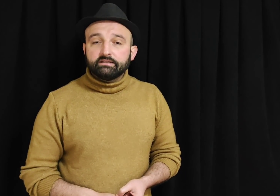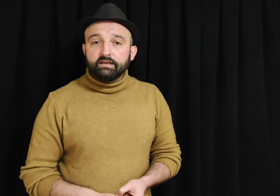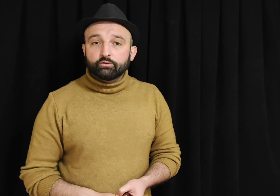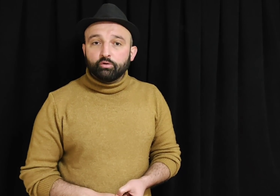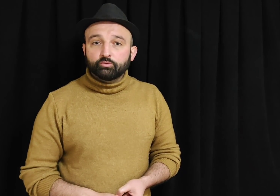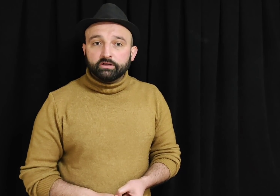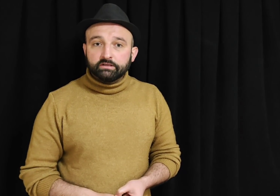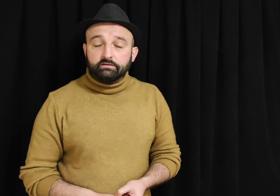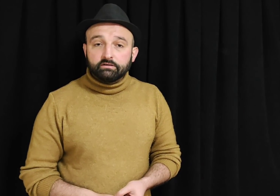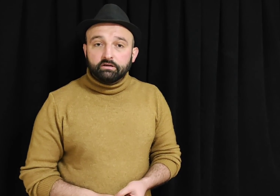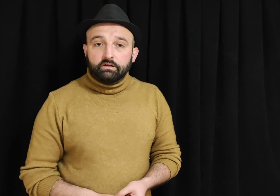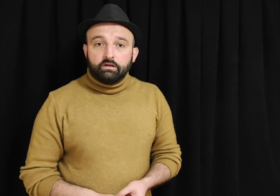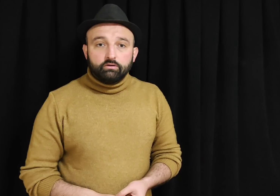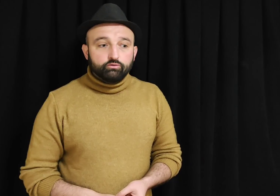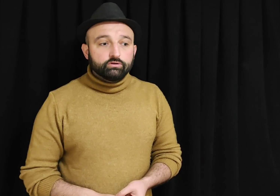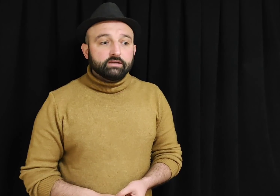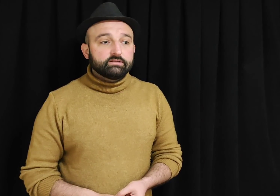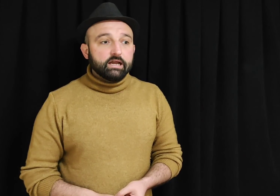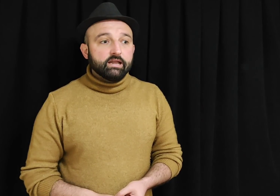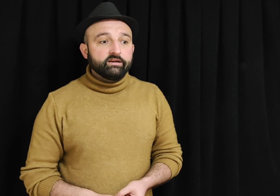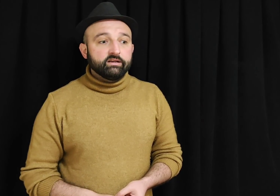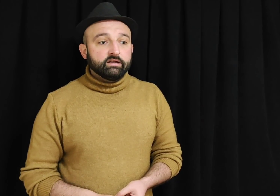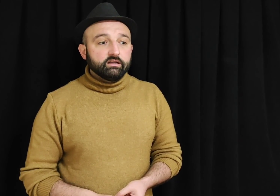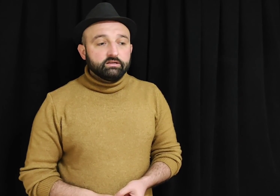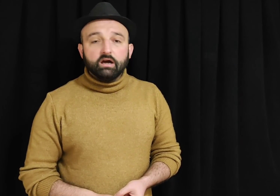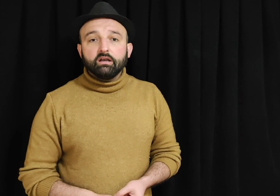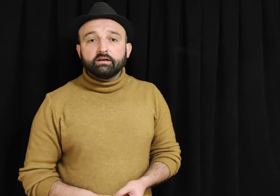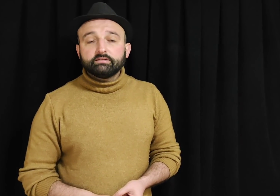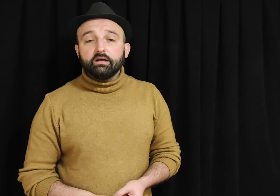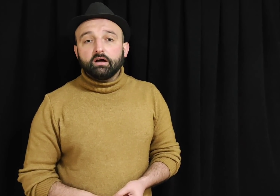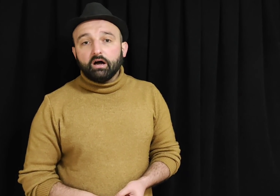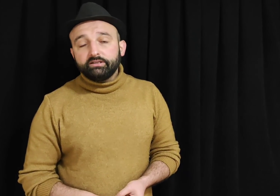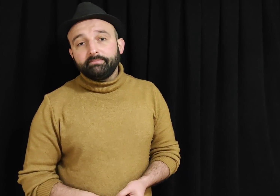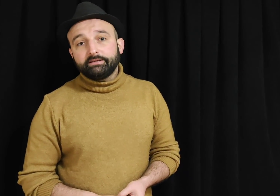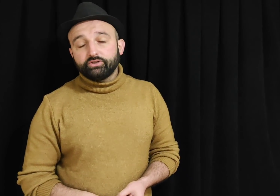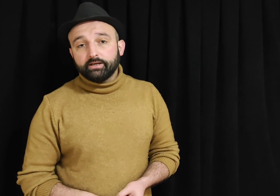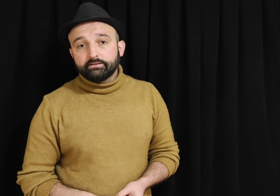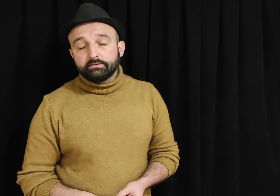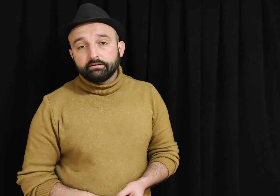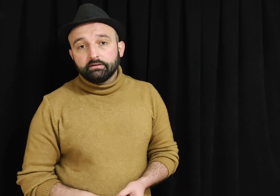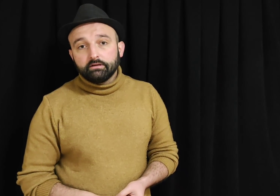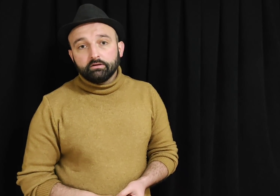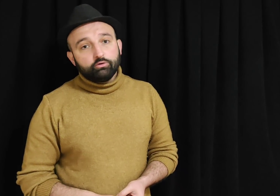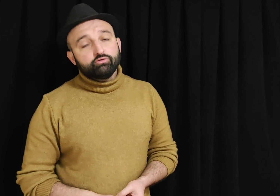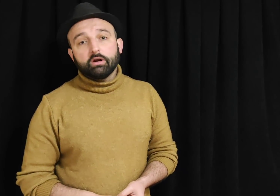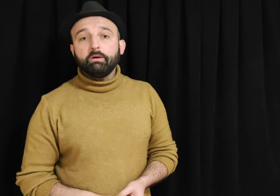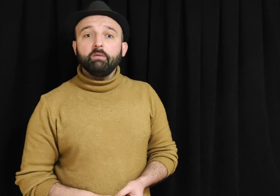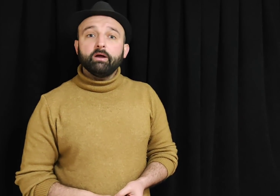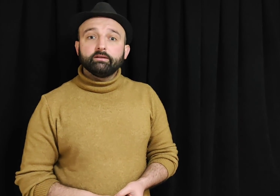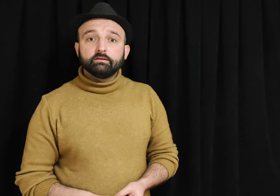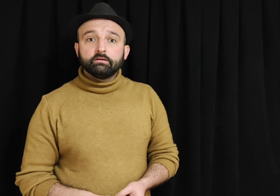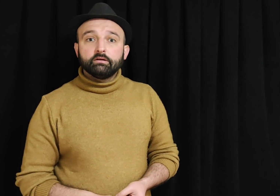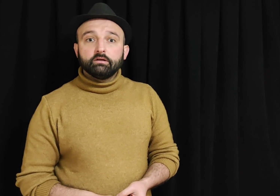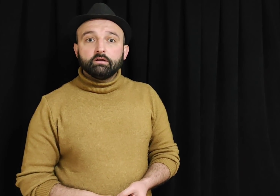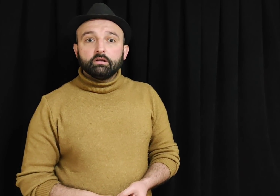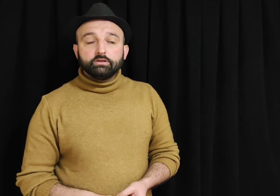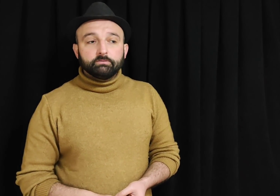dediler komutanlar? Rus askerlerini yakalarsak hadım edeceğiz. Kusura bakmayın. Şimdi